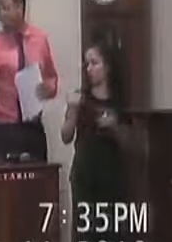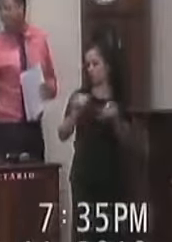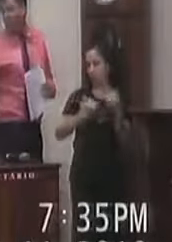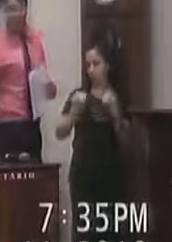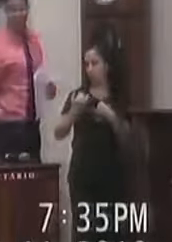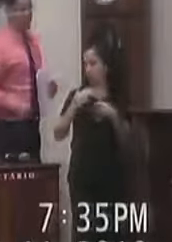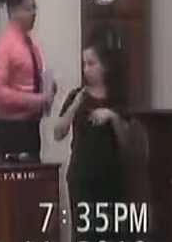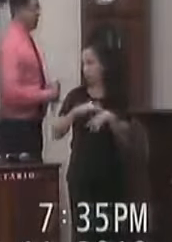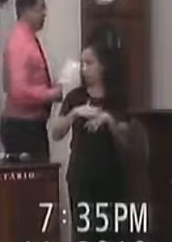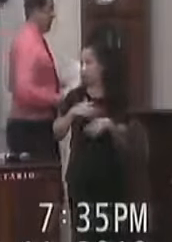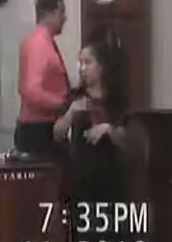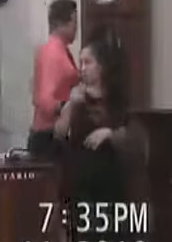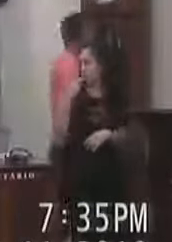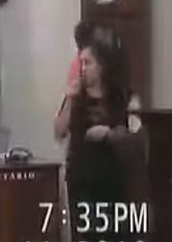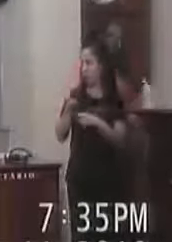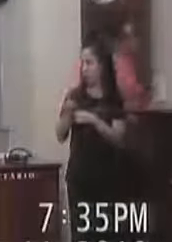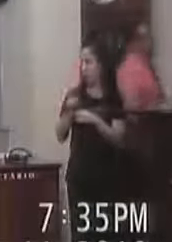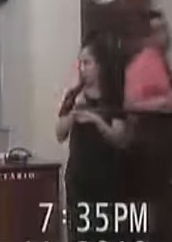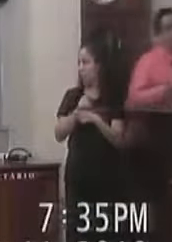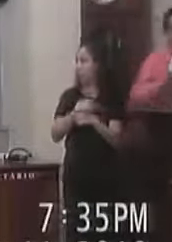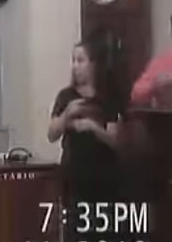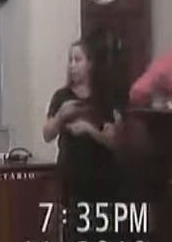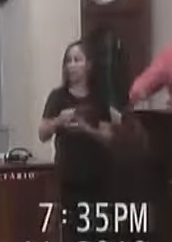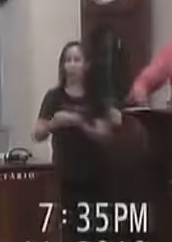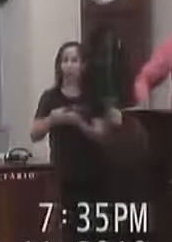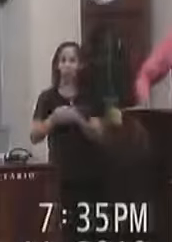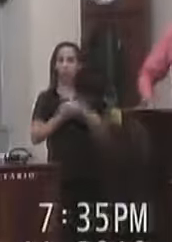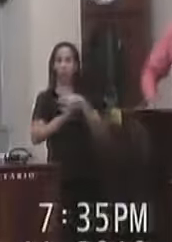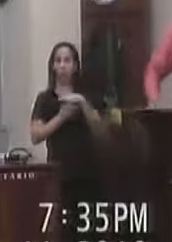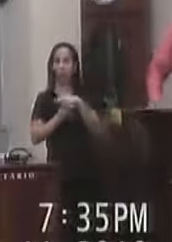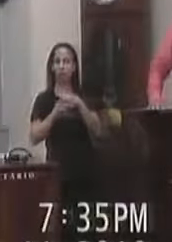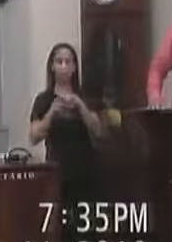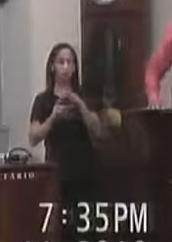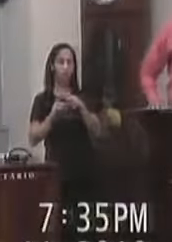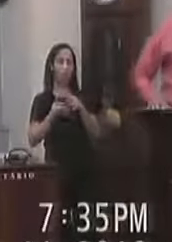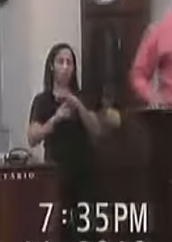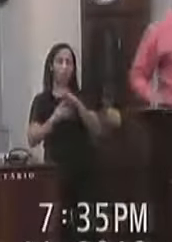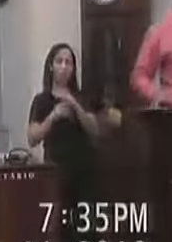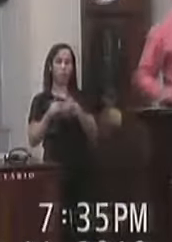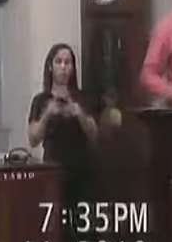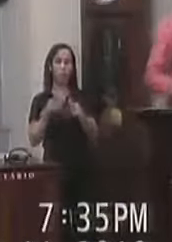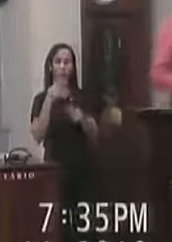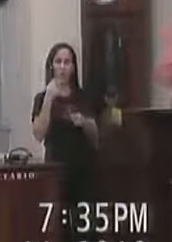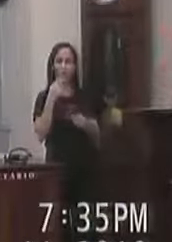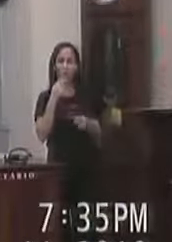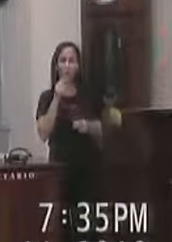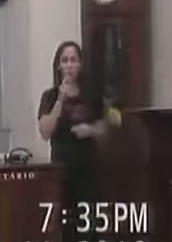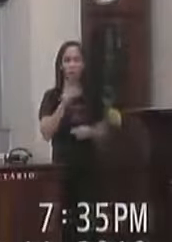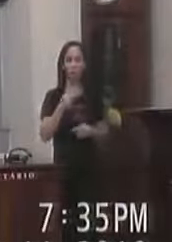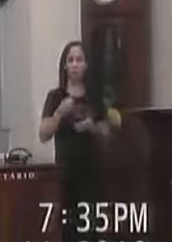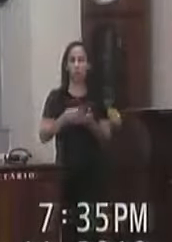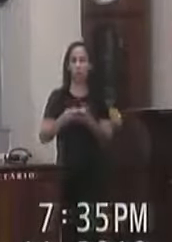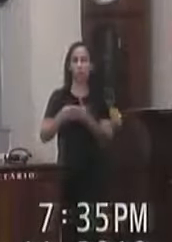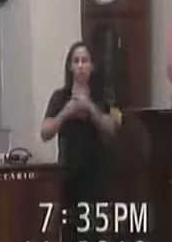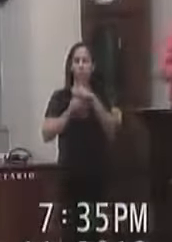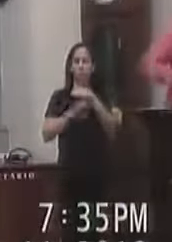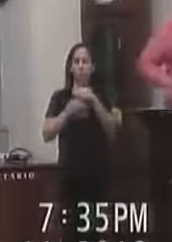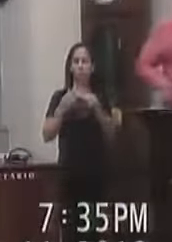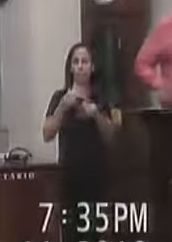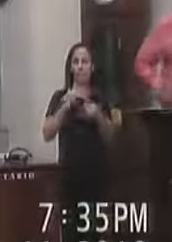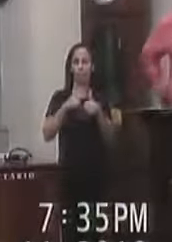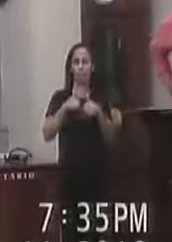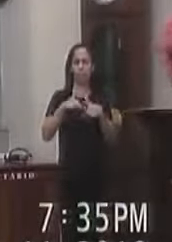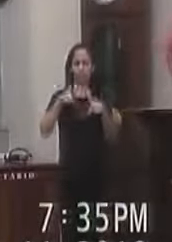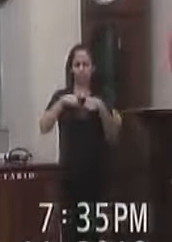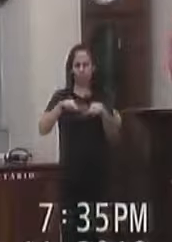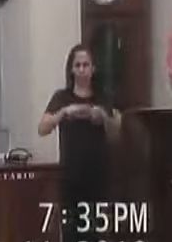Numérica Relativa A fiscalização Das taxas De embarque Rodoviários No que se refere A as obrigações Das empresas Que prestam